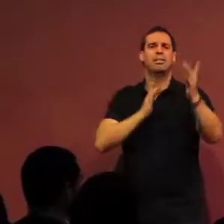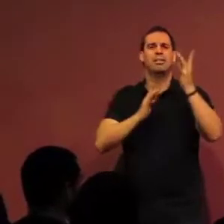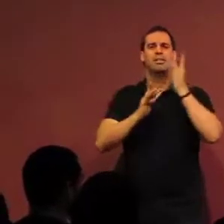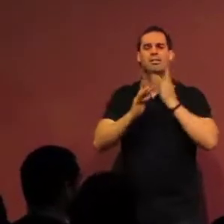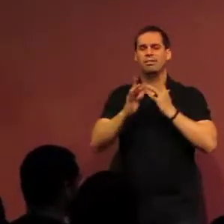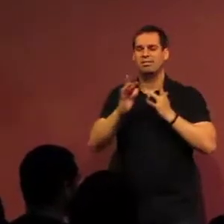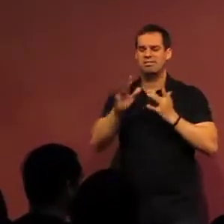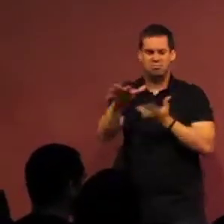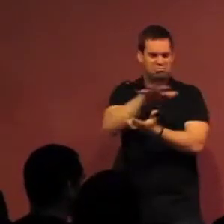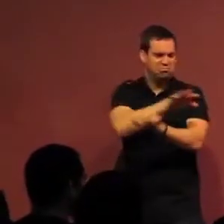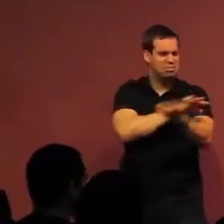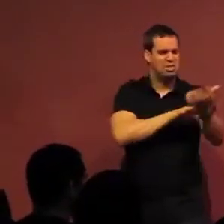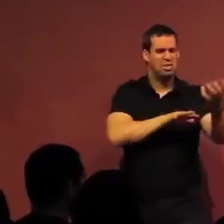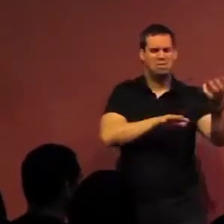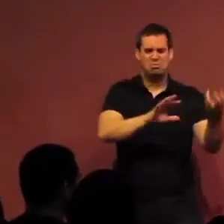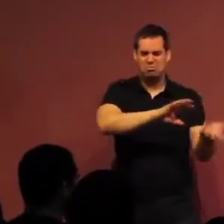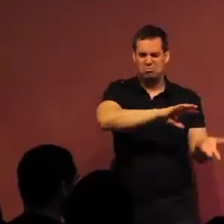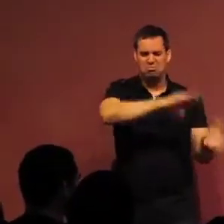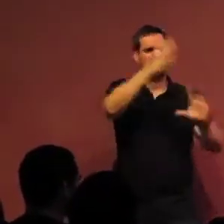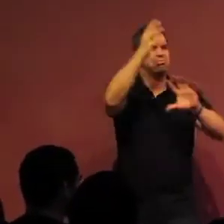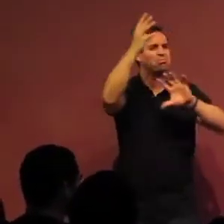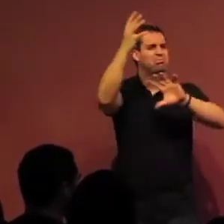Amén. Amén.